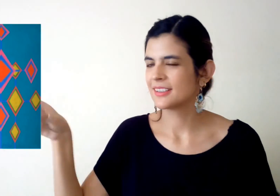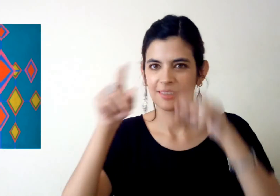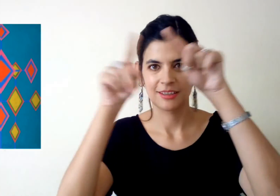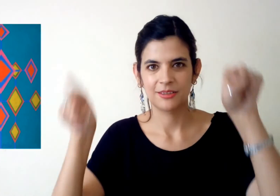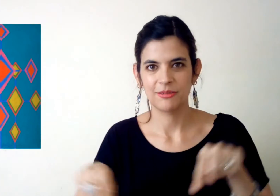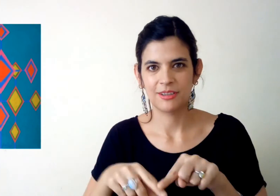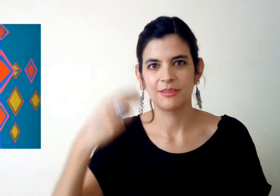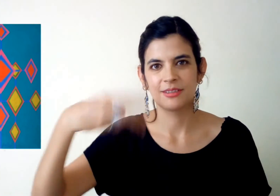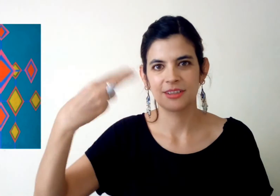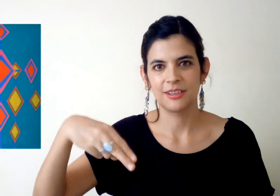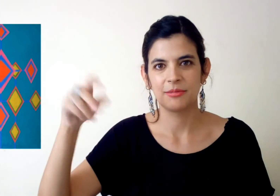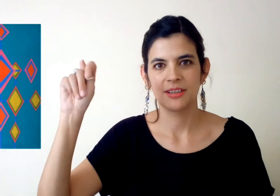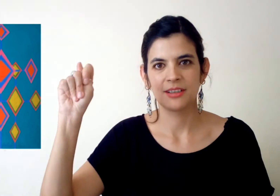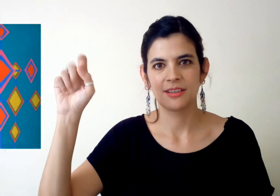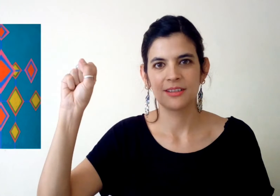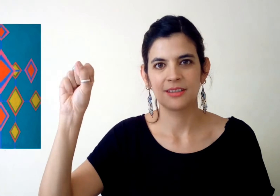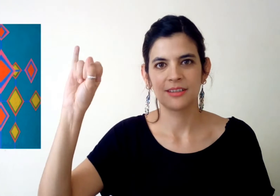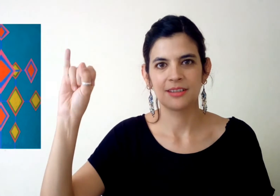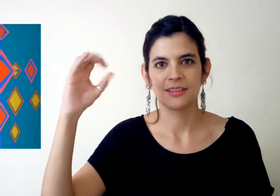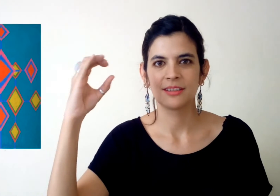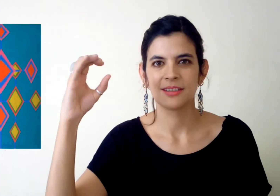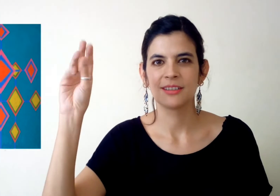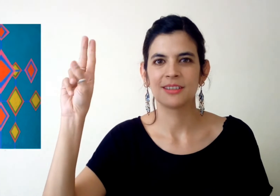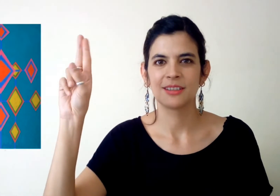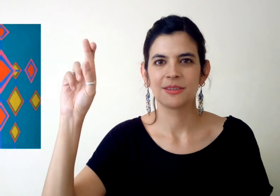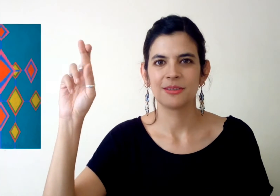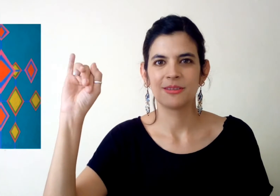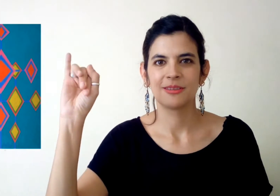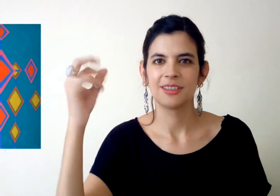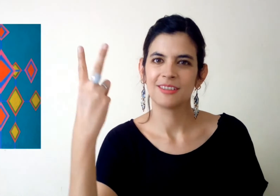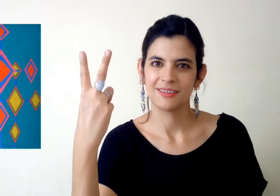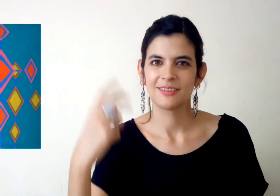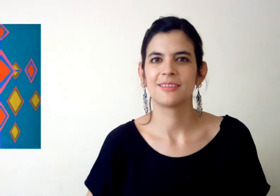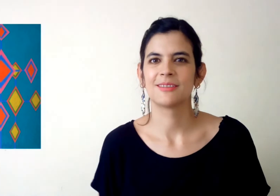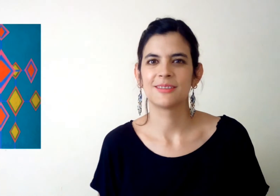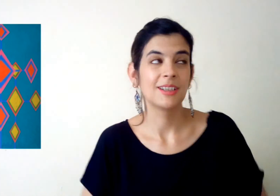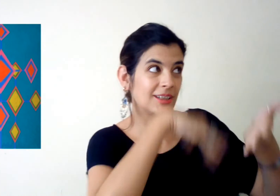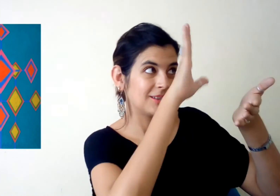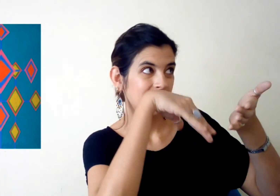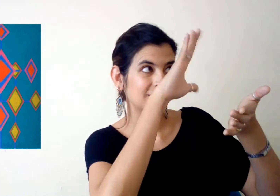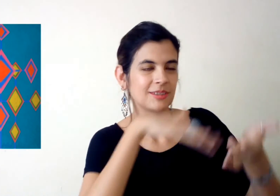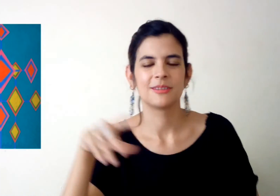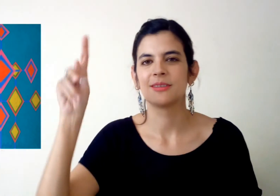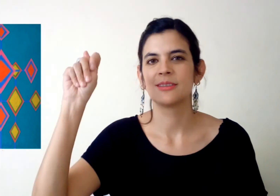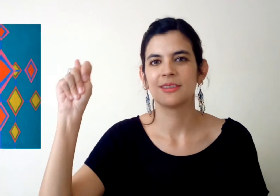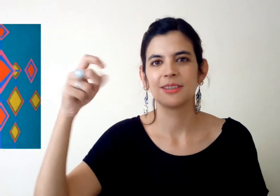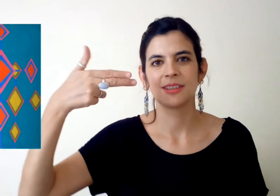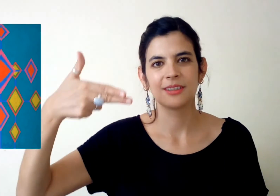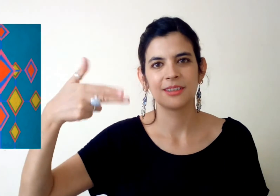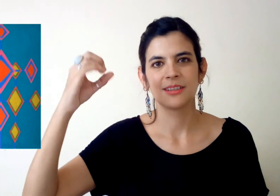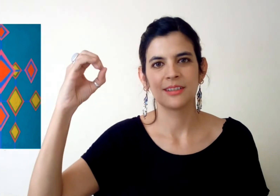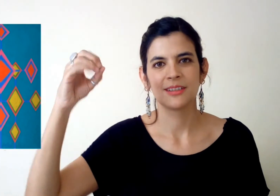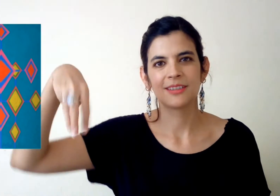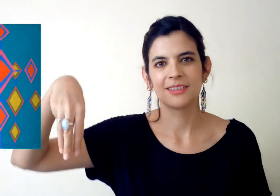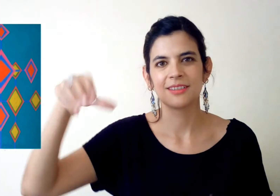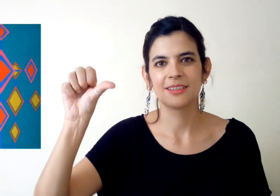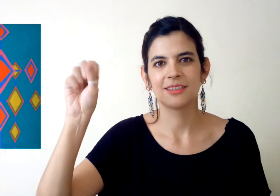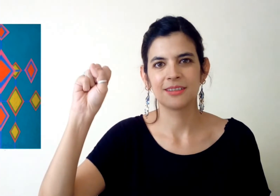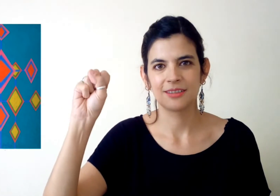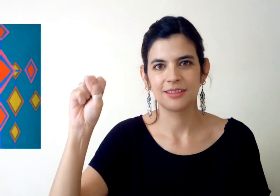Este cuadro es una pintura al óleo que se llama Sicuri 2 y la pintó el artista plástico